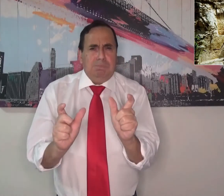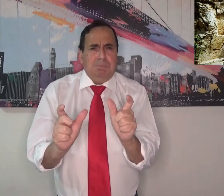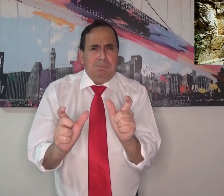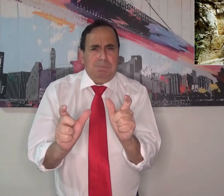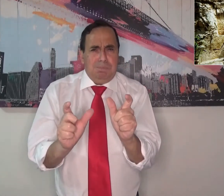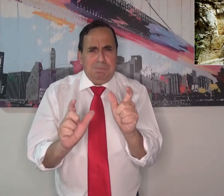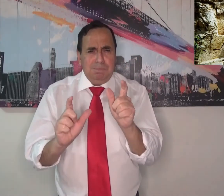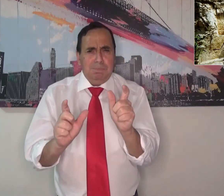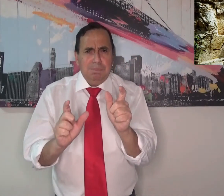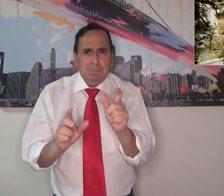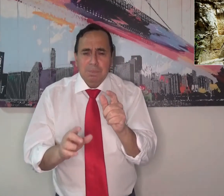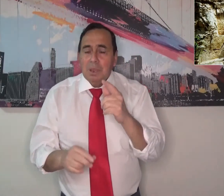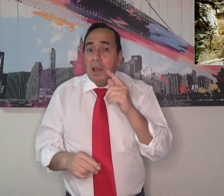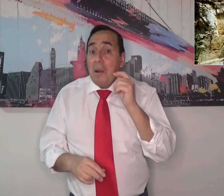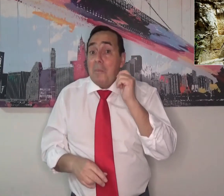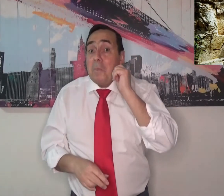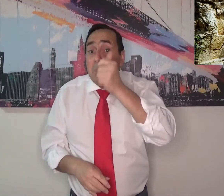que nadie pudiera robar el cuerpo.